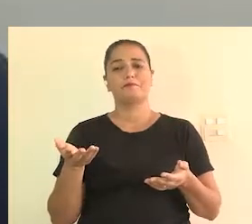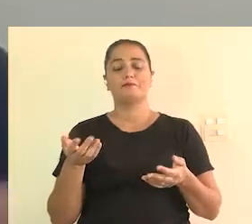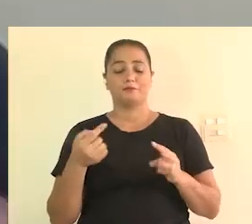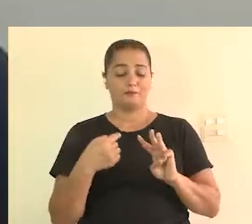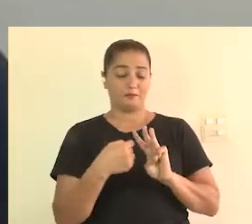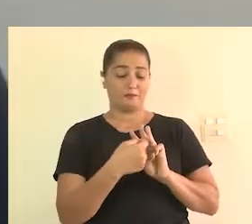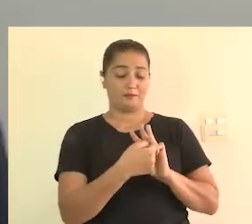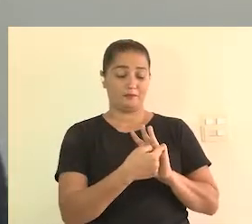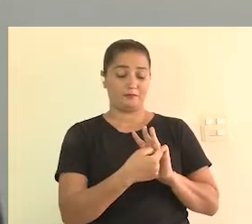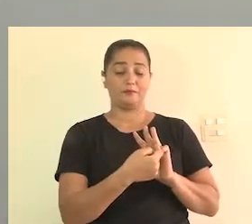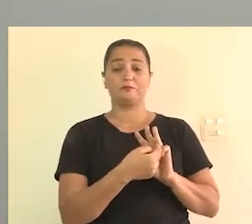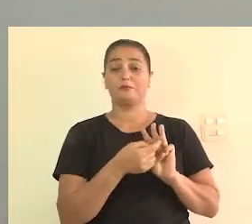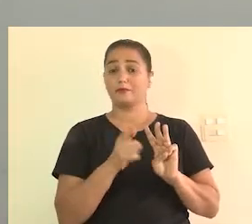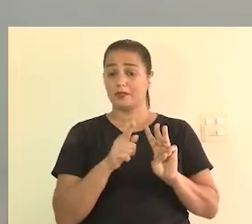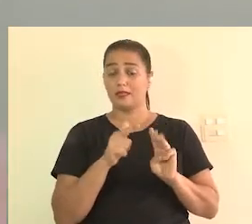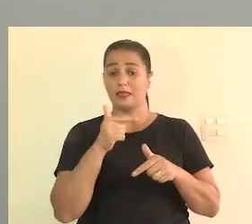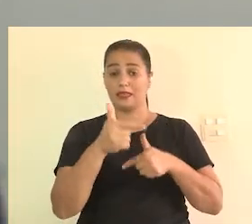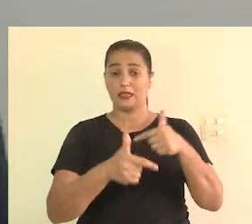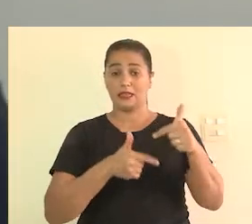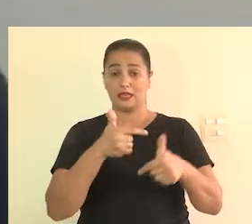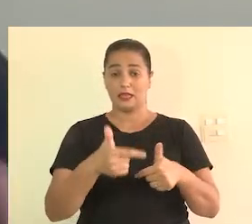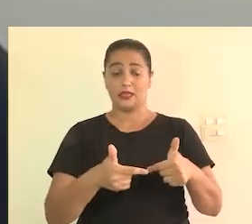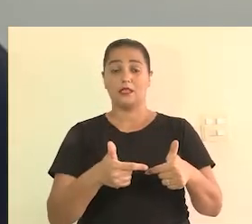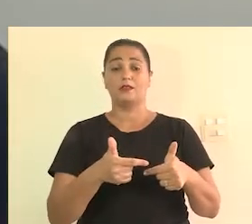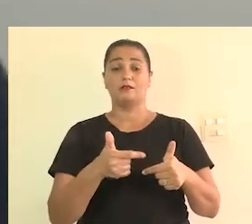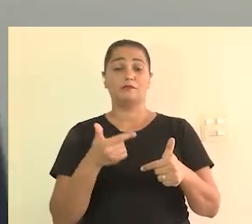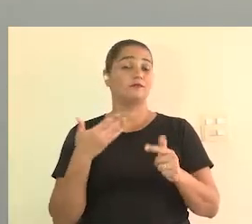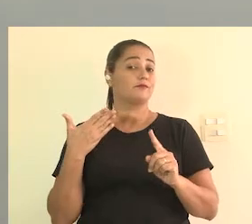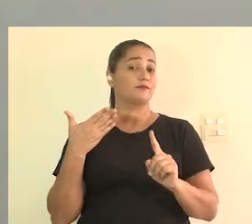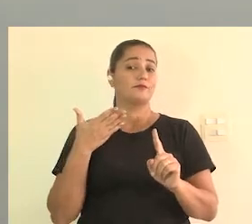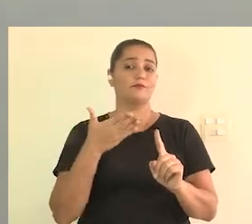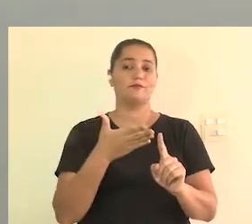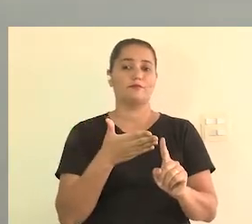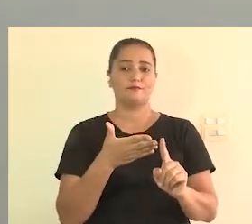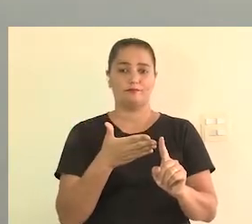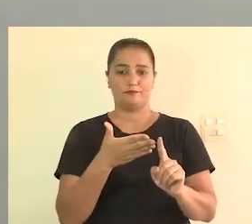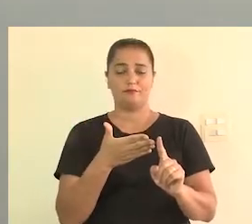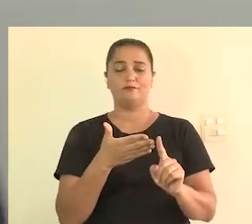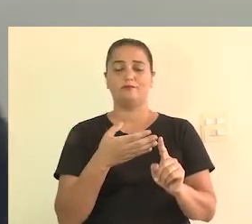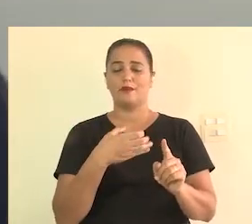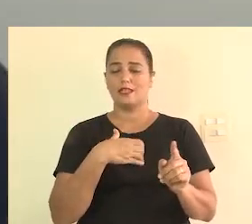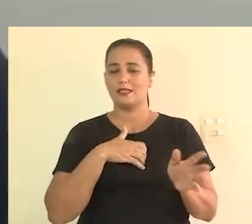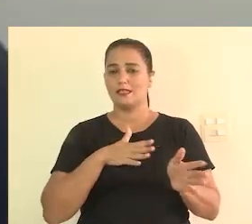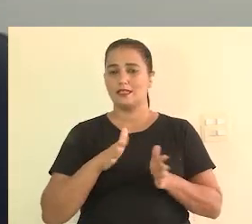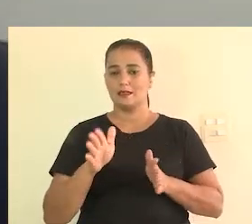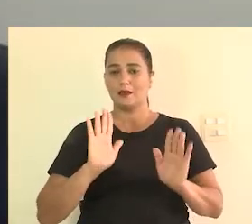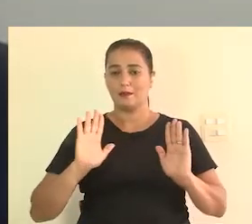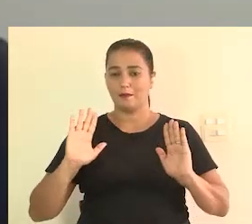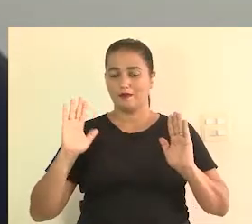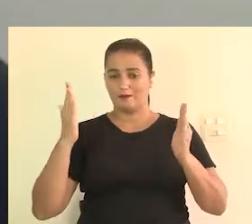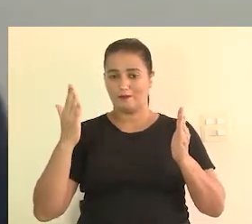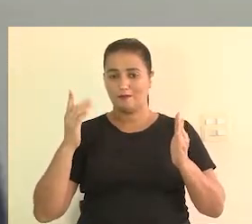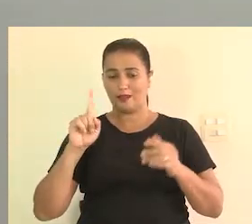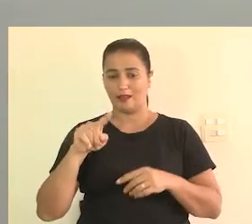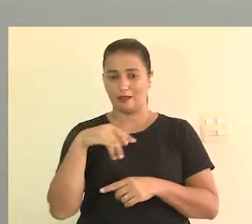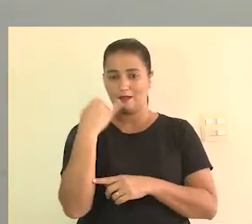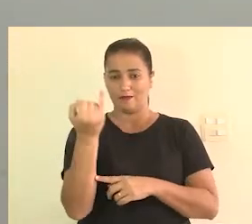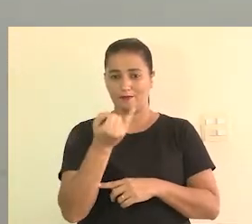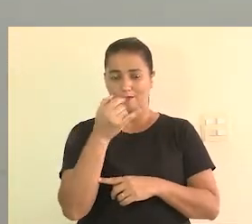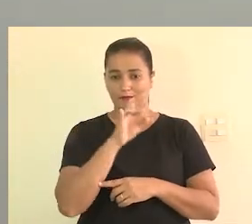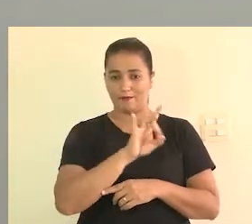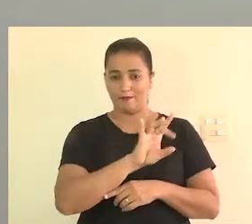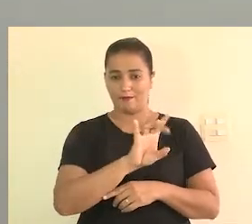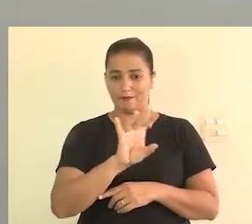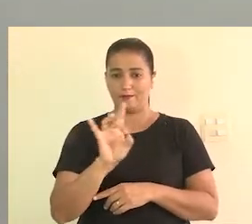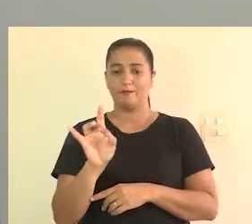são, os três atuam diretamente com o serviço de acessibilidade para eventos. Então, é